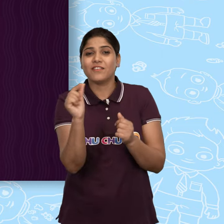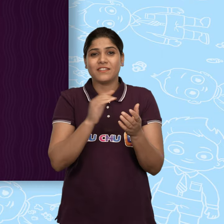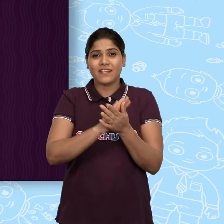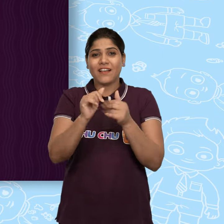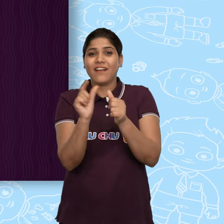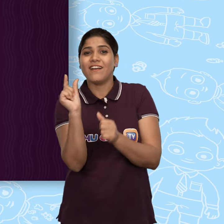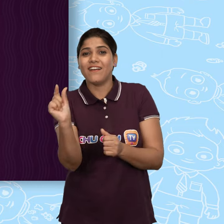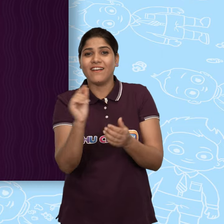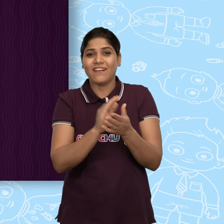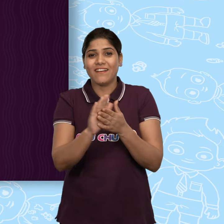हूँ